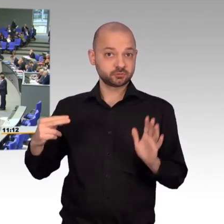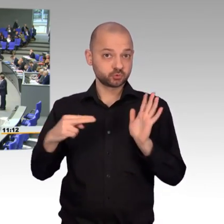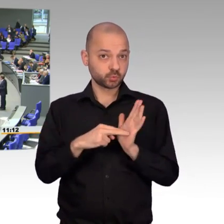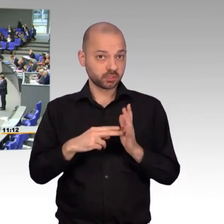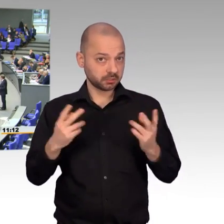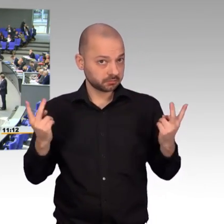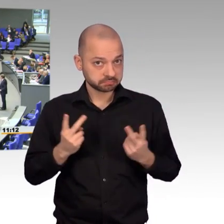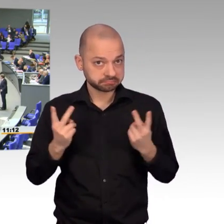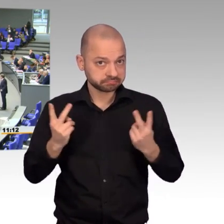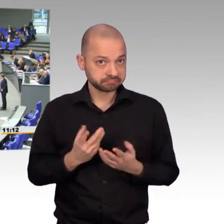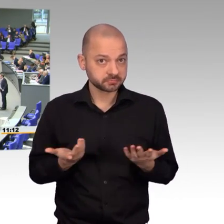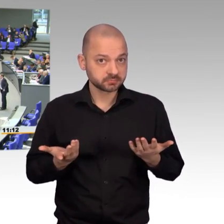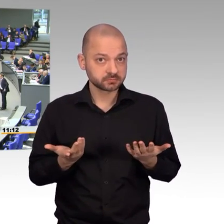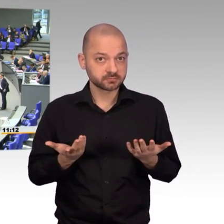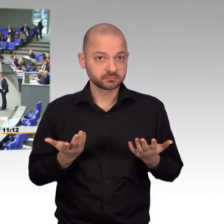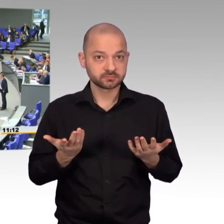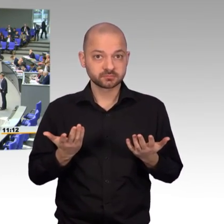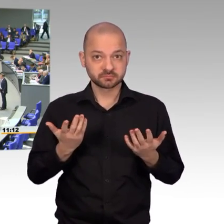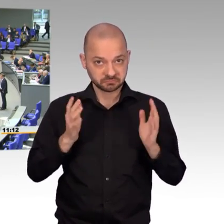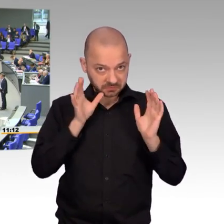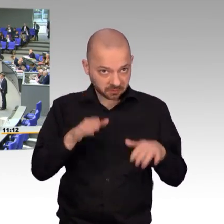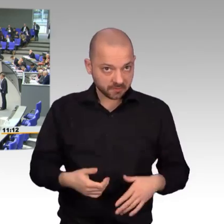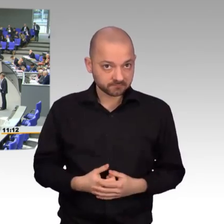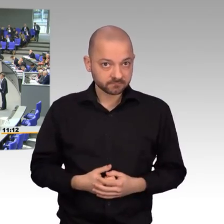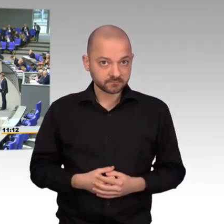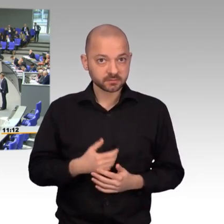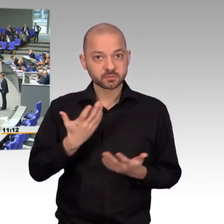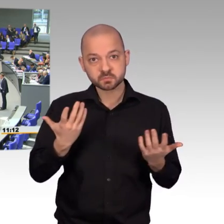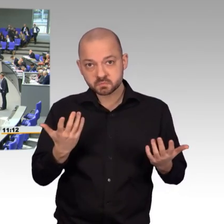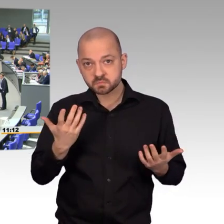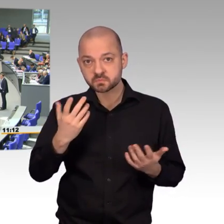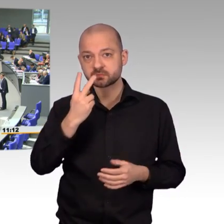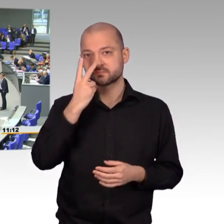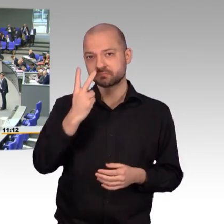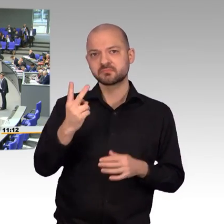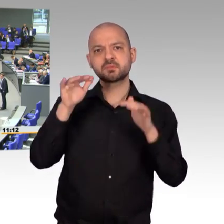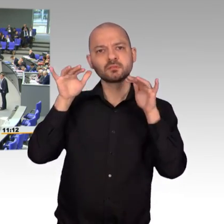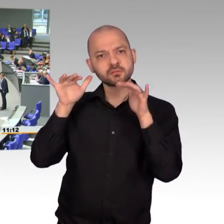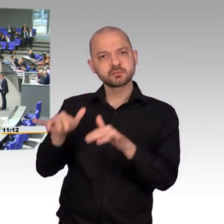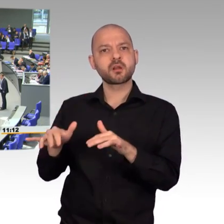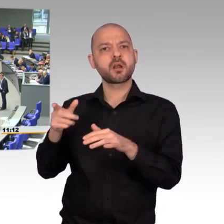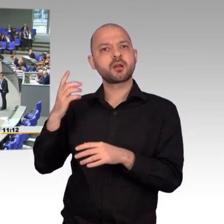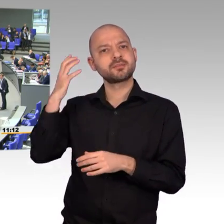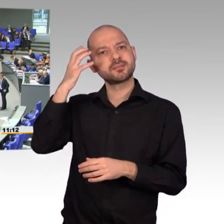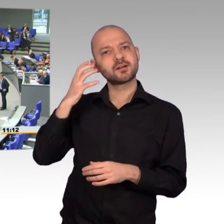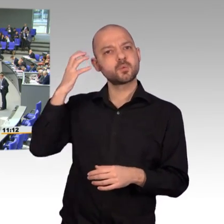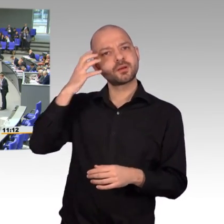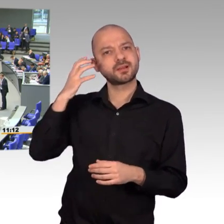Und hat das dann verglichen mit der Broken Windows Theorie, die wir aus dem Bereich der inneren Sicherheit